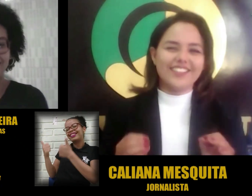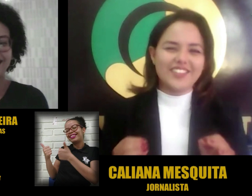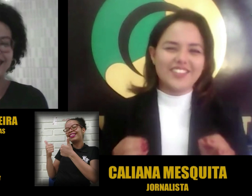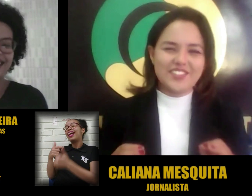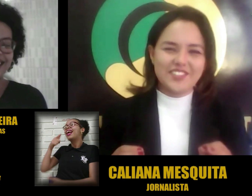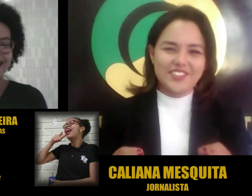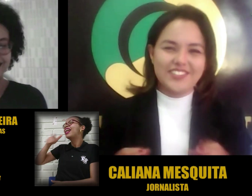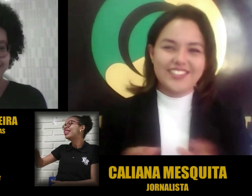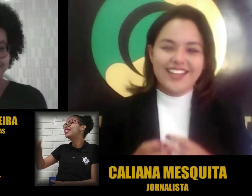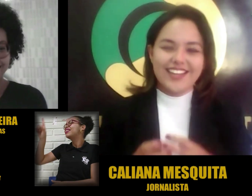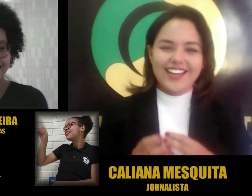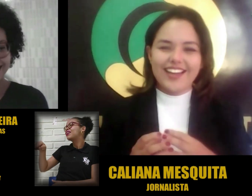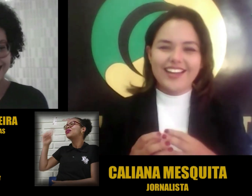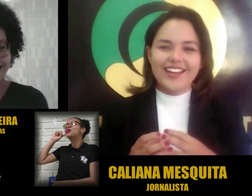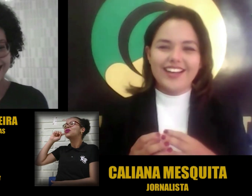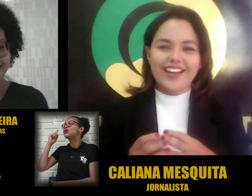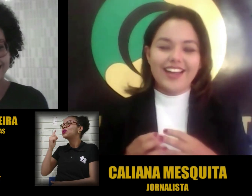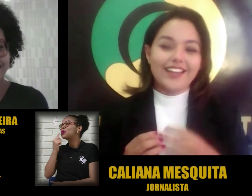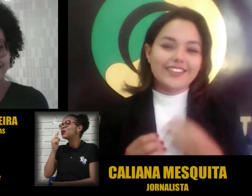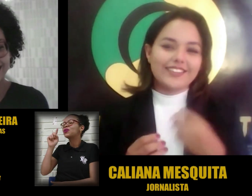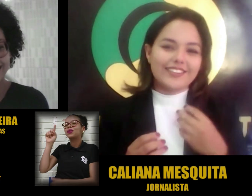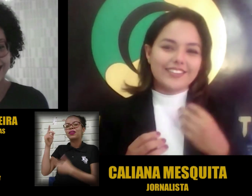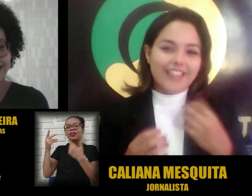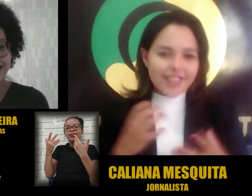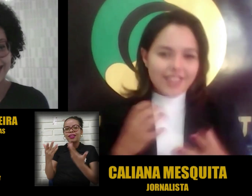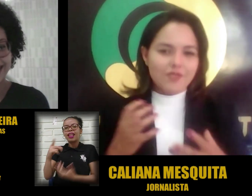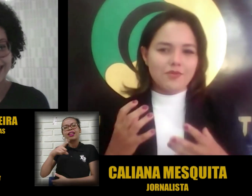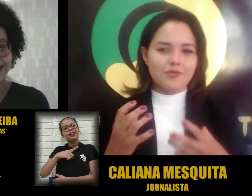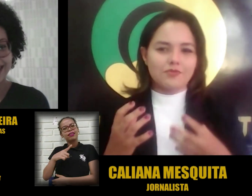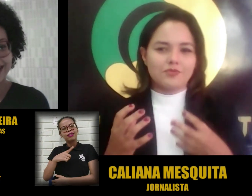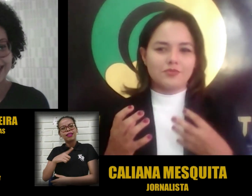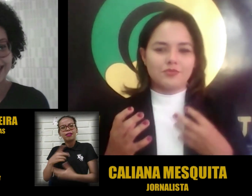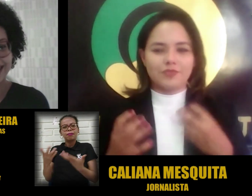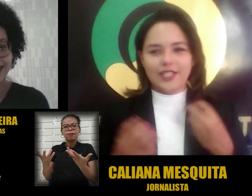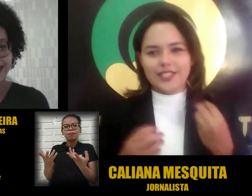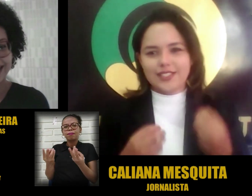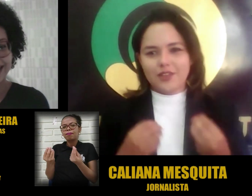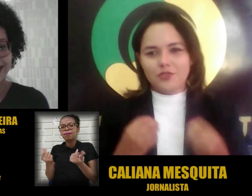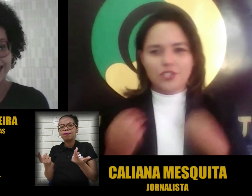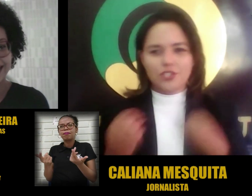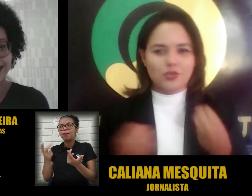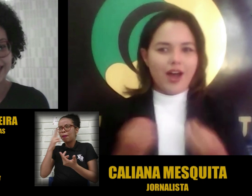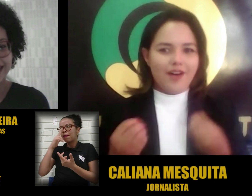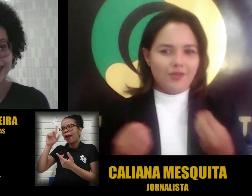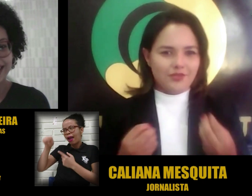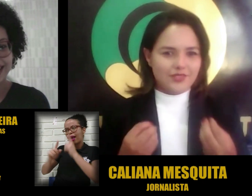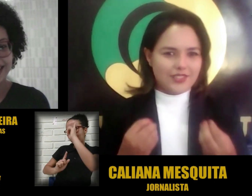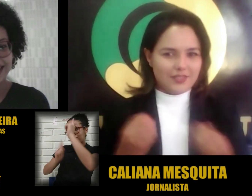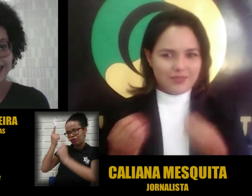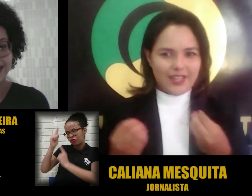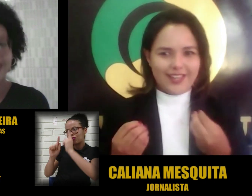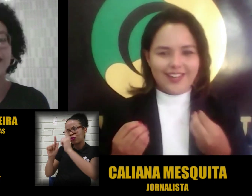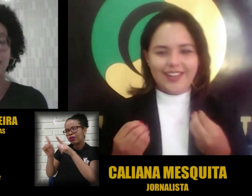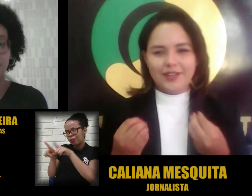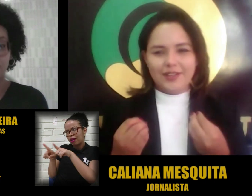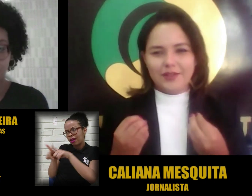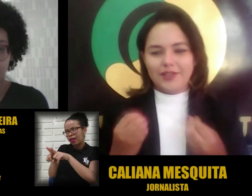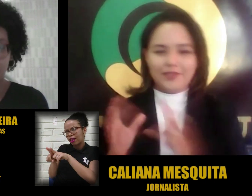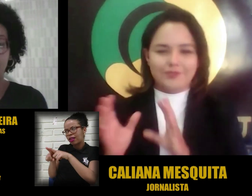língua dos surdos. Ela tem uma questão gestual também, né? Eu,